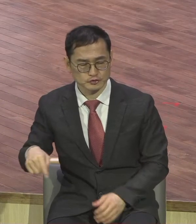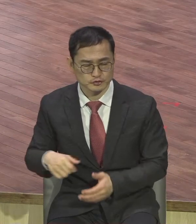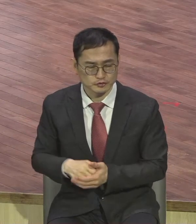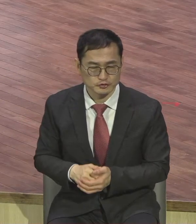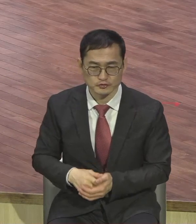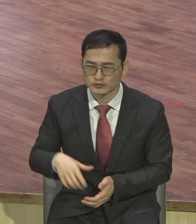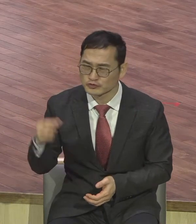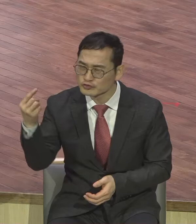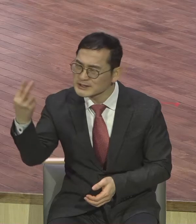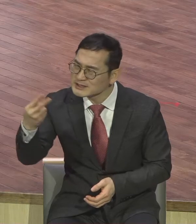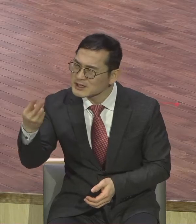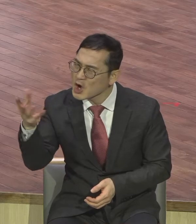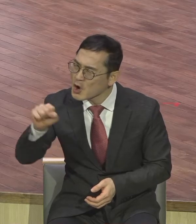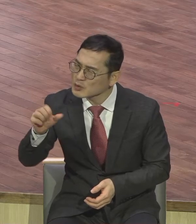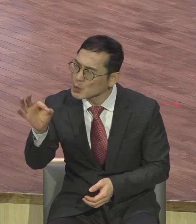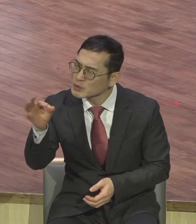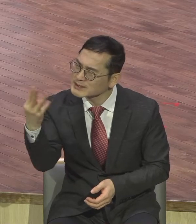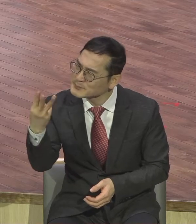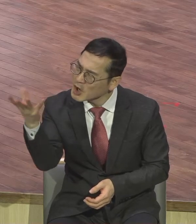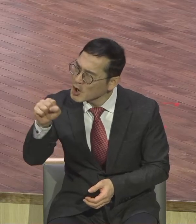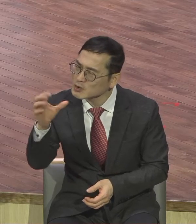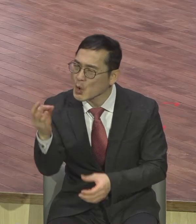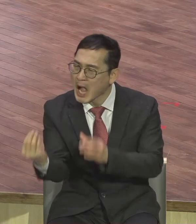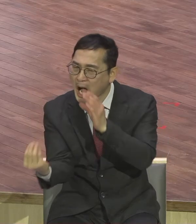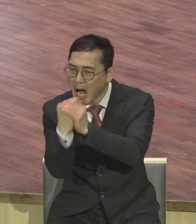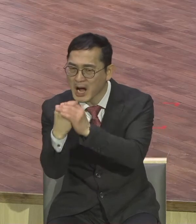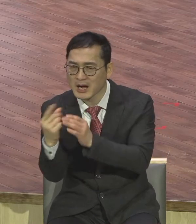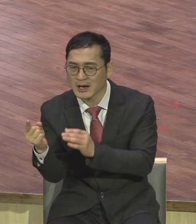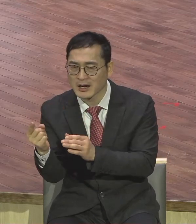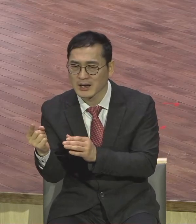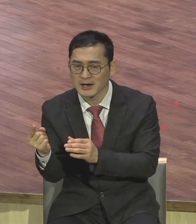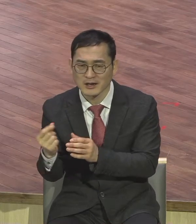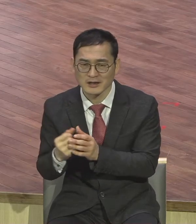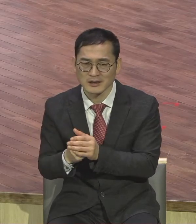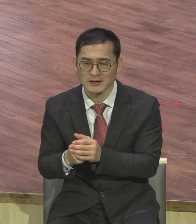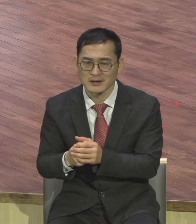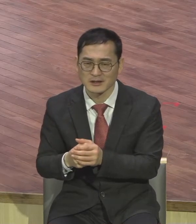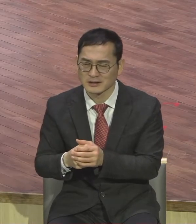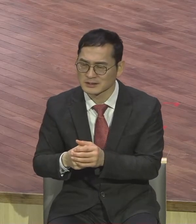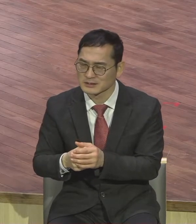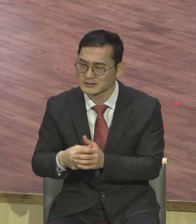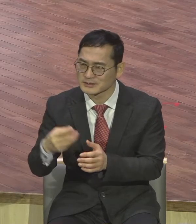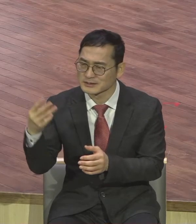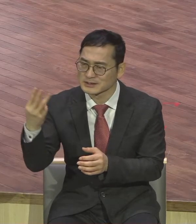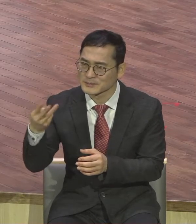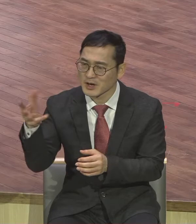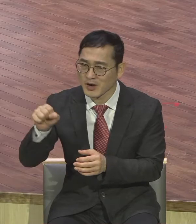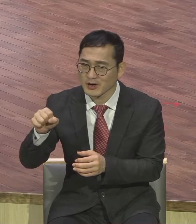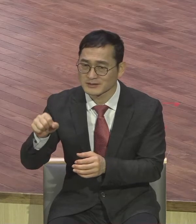모아가지고 집에 돈을 꽉 세어놨는데 3조 뭐라 합니까 3톤이 3톤이